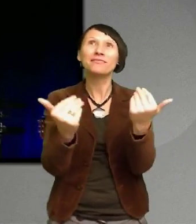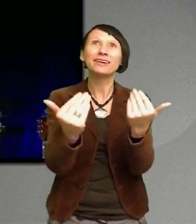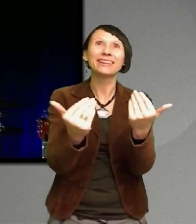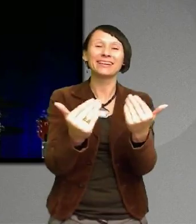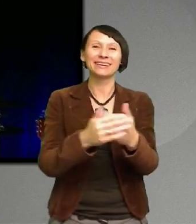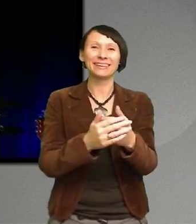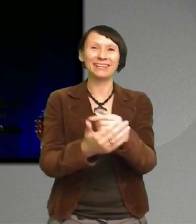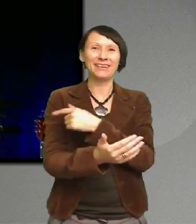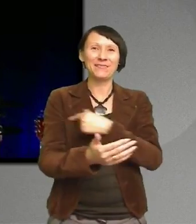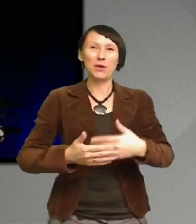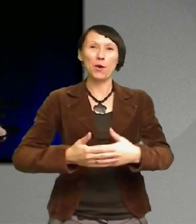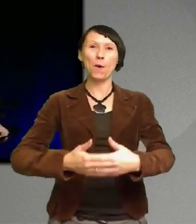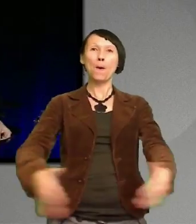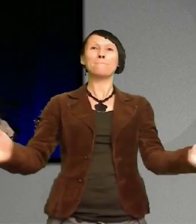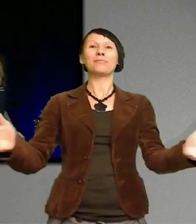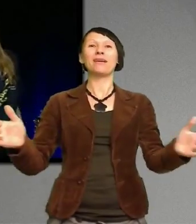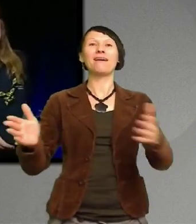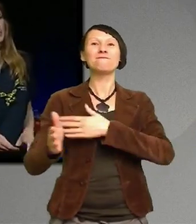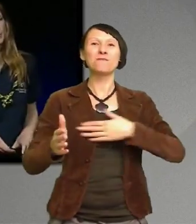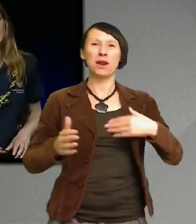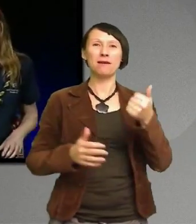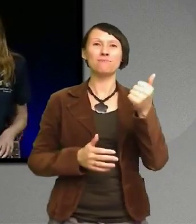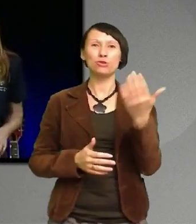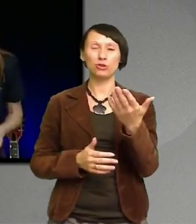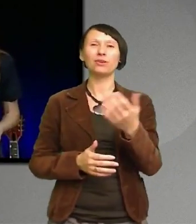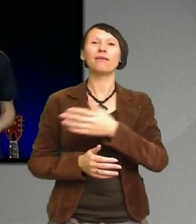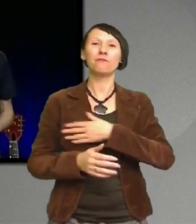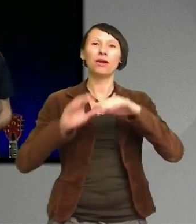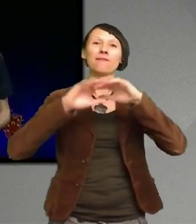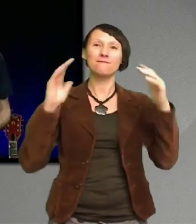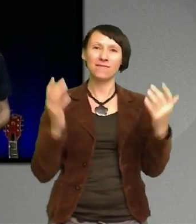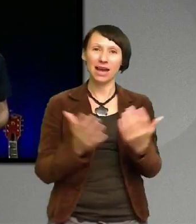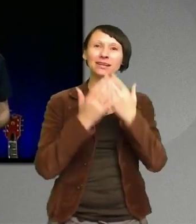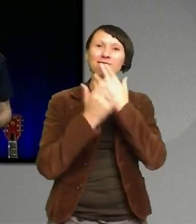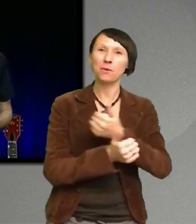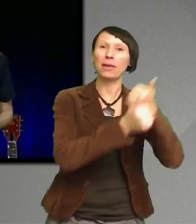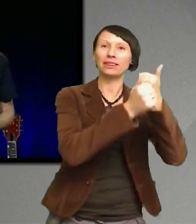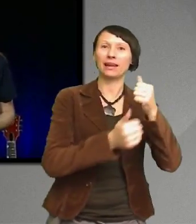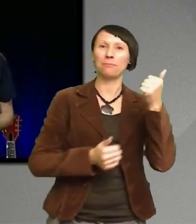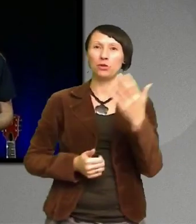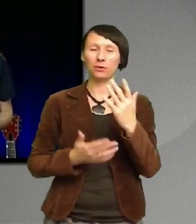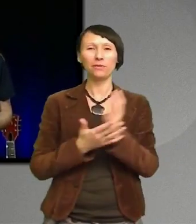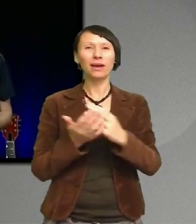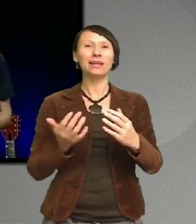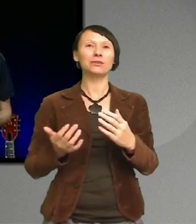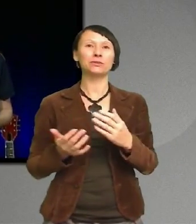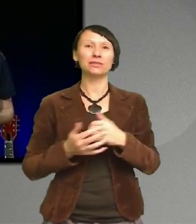Världsförbättra by Nästan 5000 ungdomar sprang in på vår äng Och nu blev vi